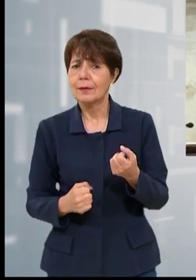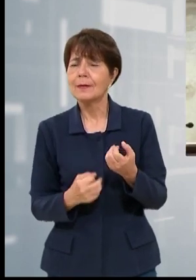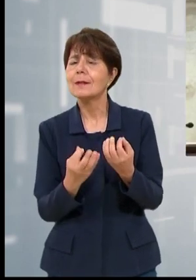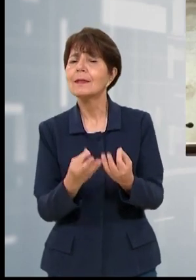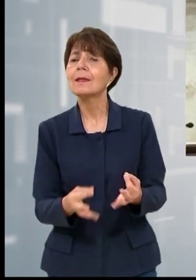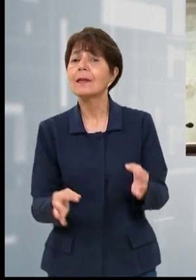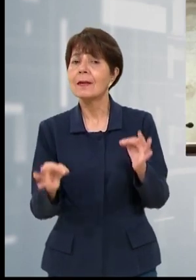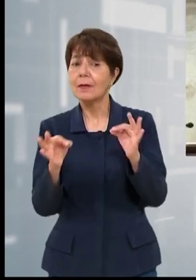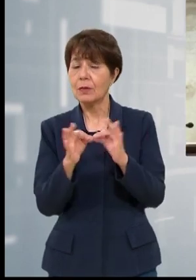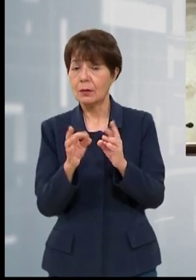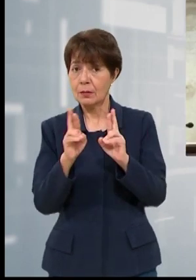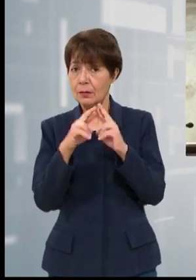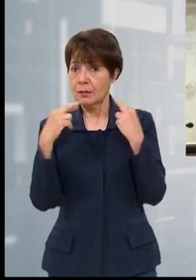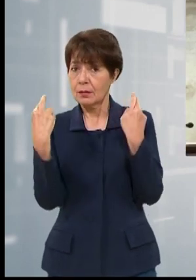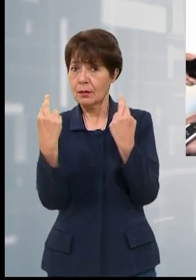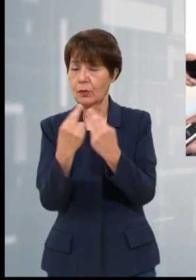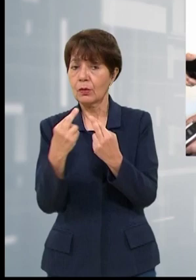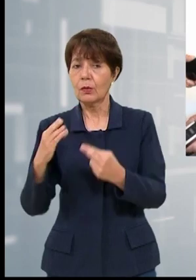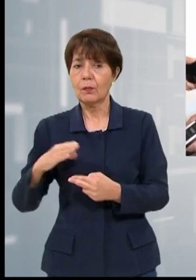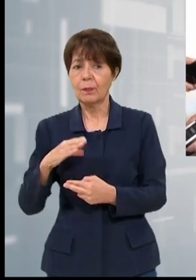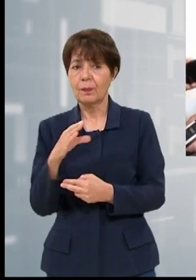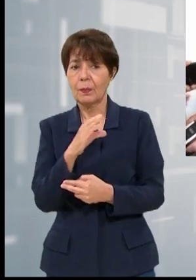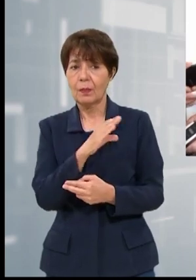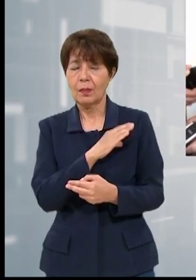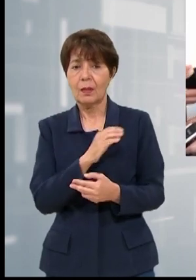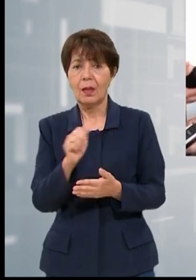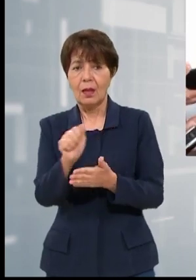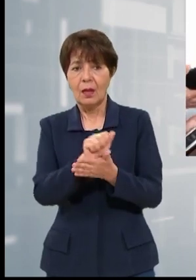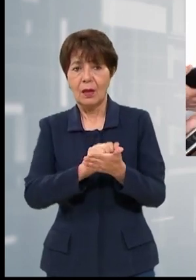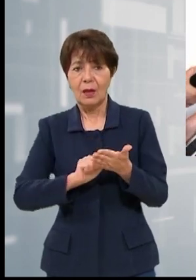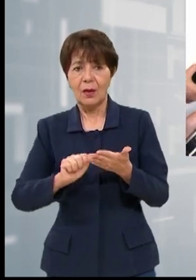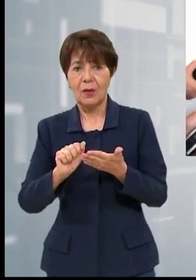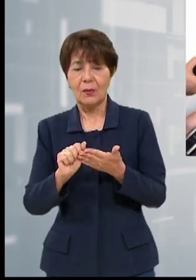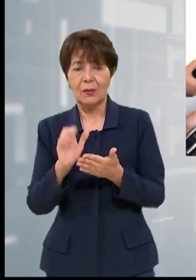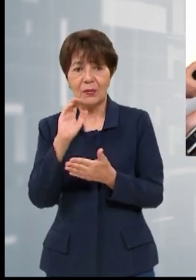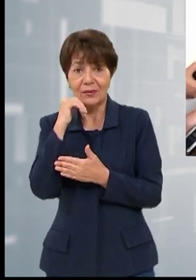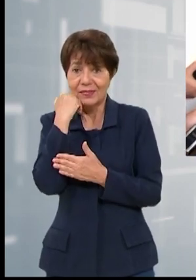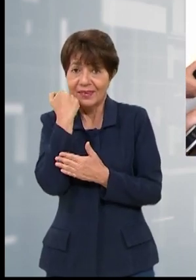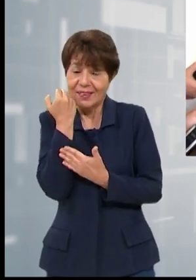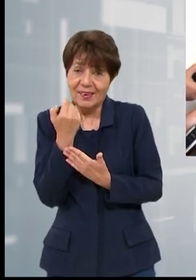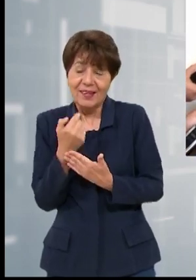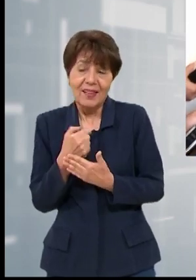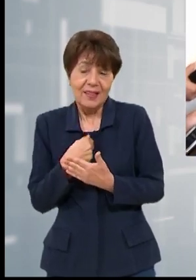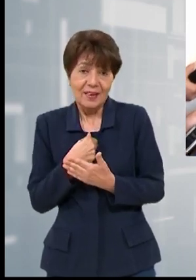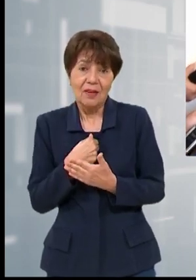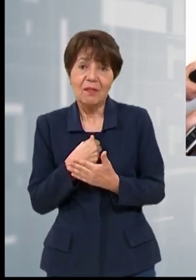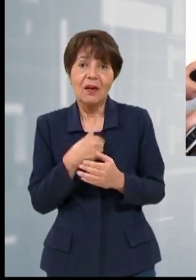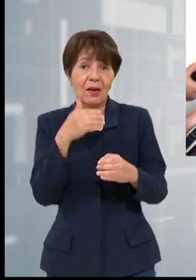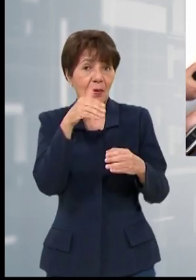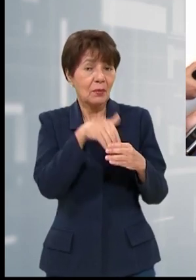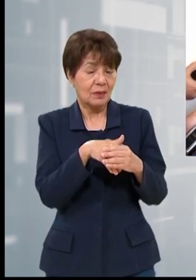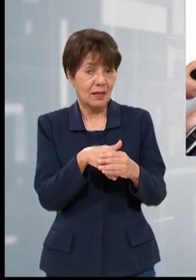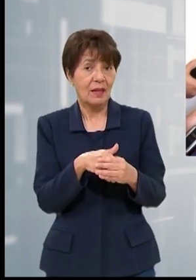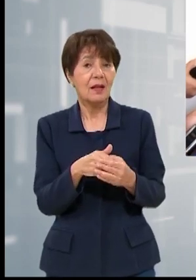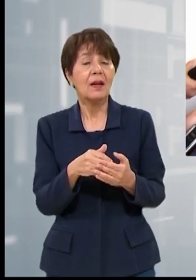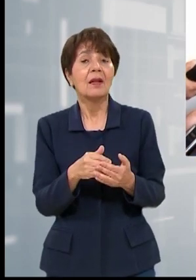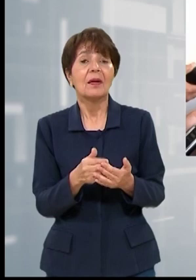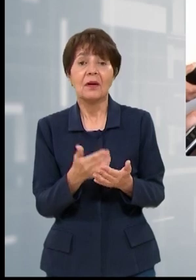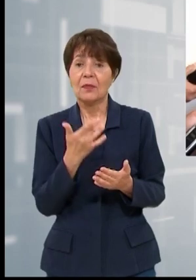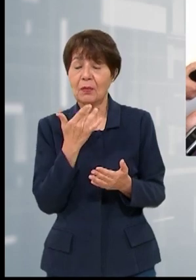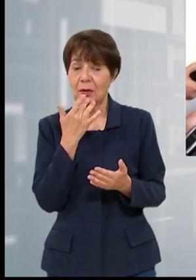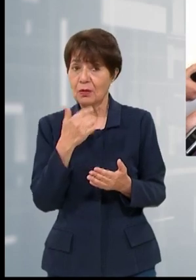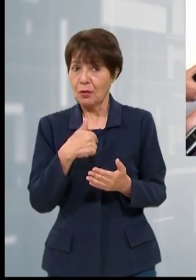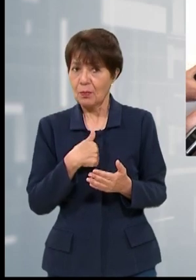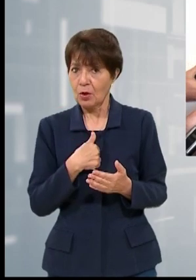en el hemiciclo legislativo. Hay algunos que creen que tenían el padrinazgo político por eso digo, la Junta Nominadora ha hecho un trabajo